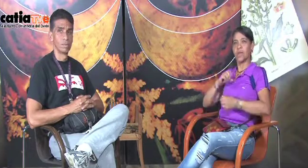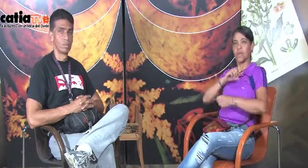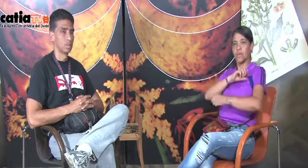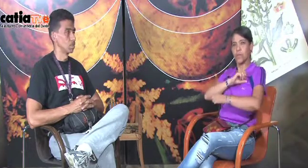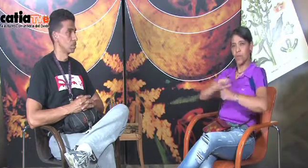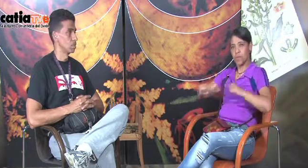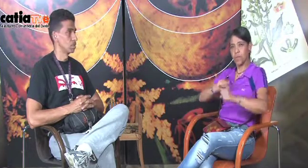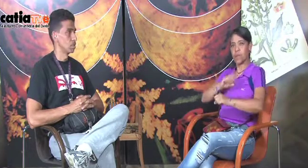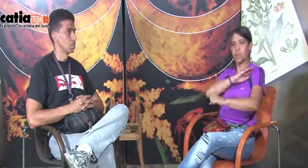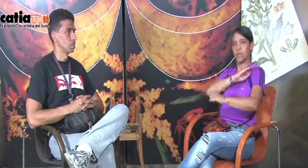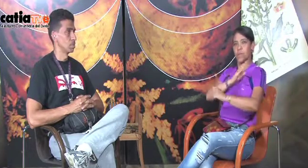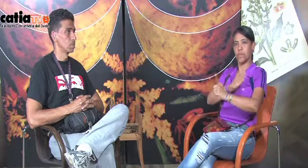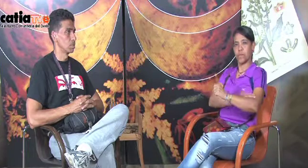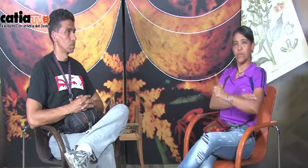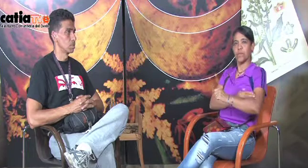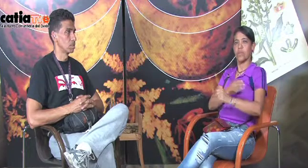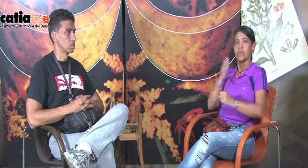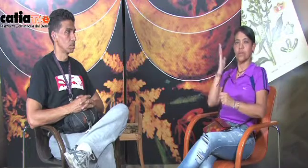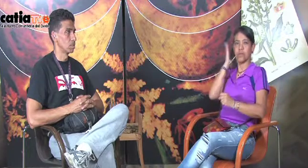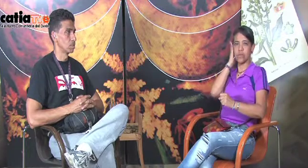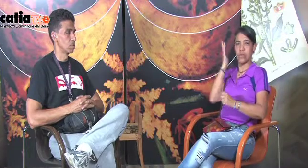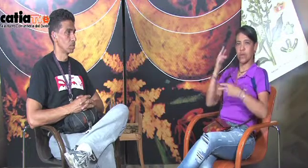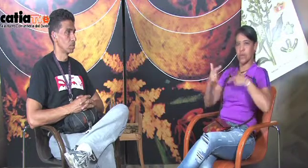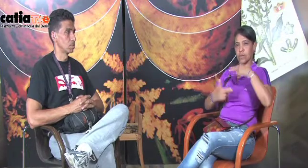movimiento Poder Sordo Revolucional.